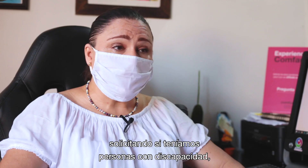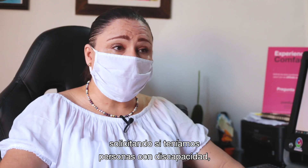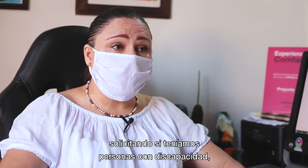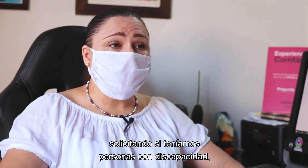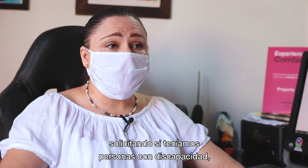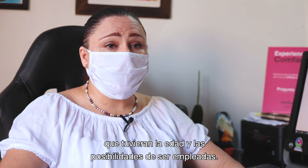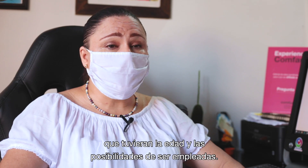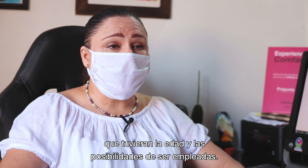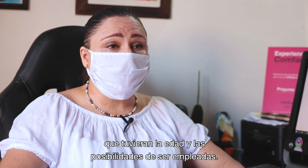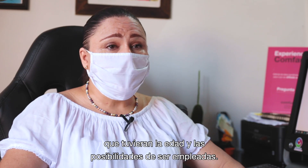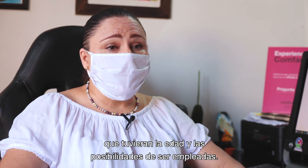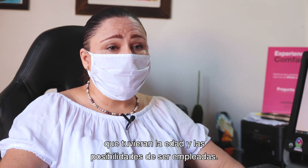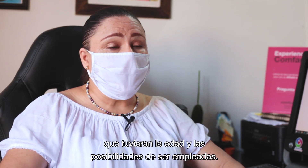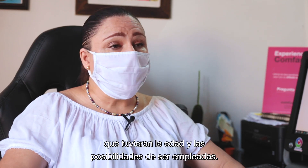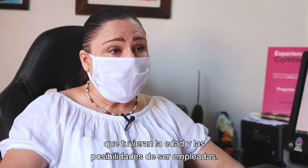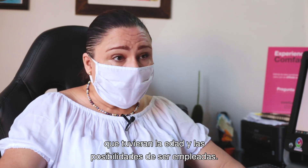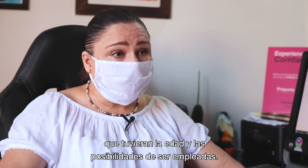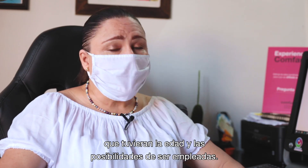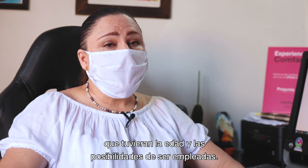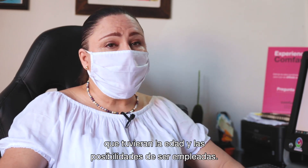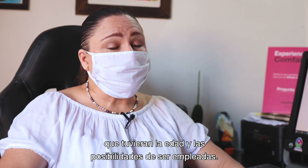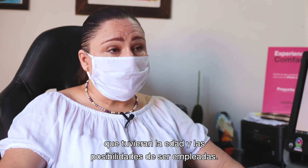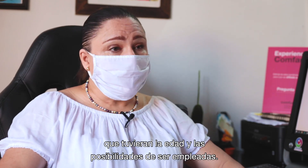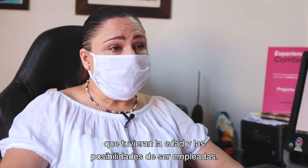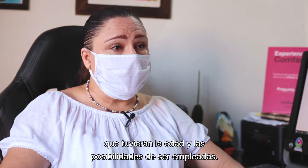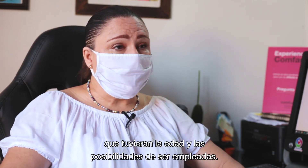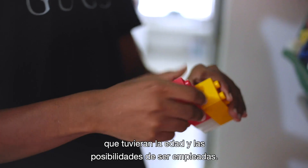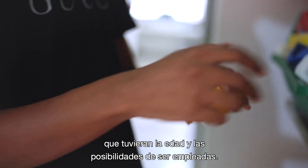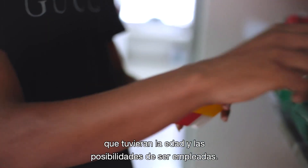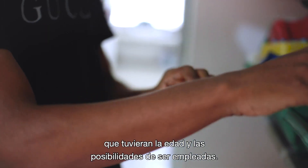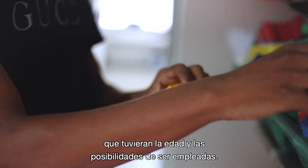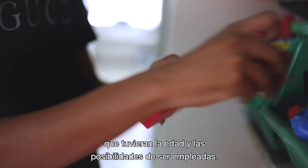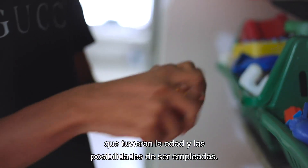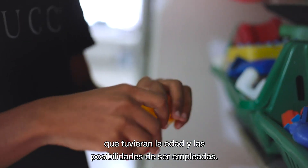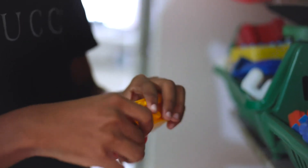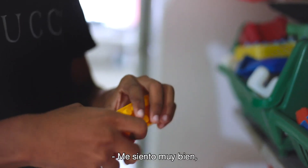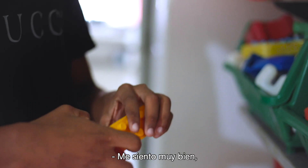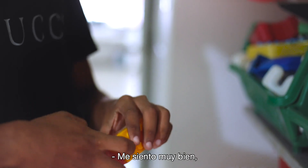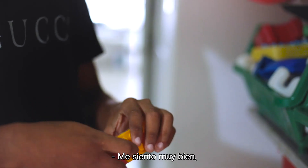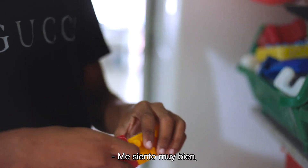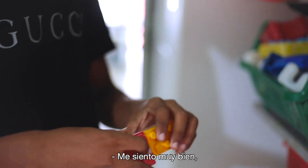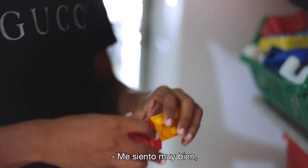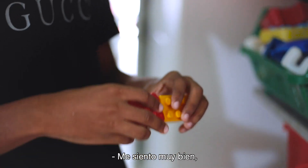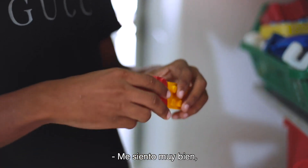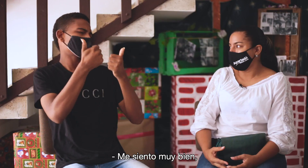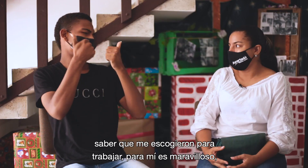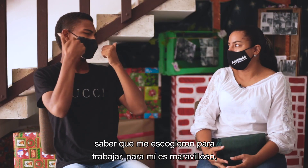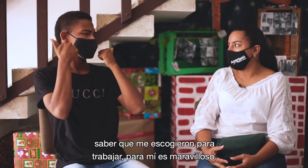que tuvieran, digamos la edad y las posibilidades de ser empleadas. Me siento muy bien. Saber que